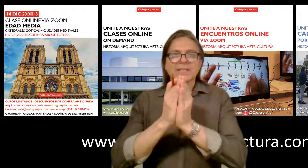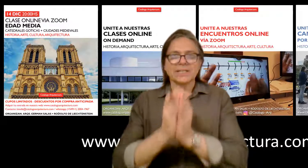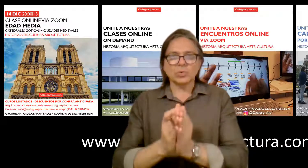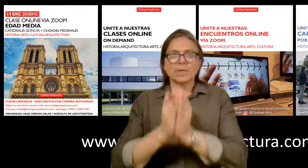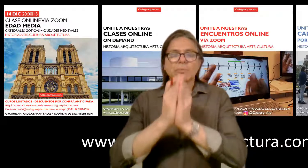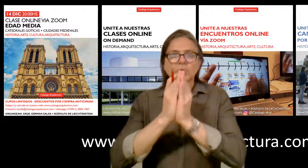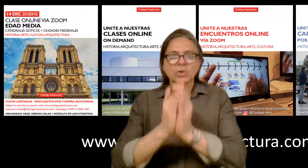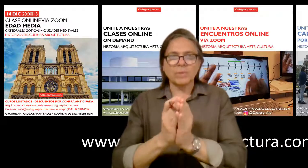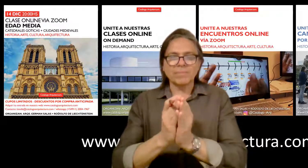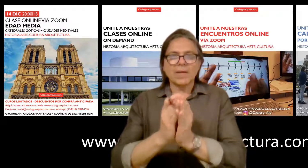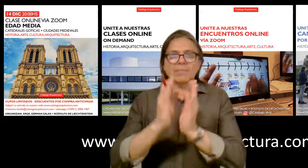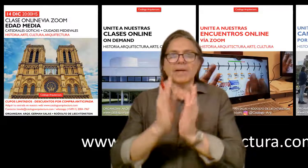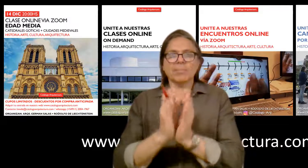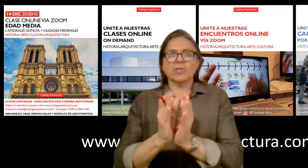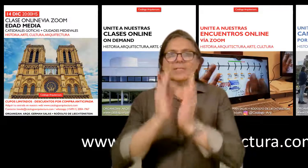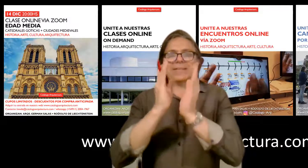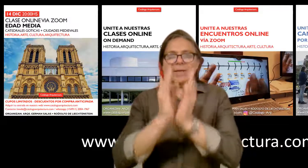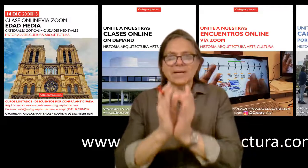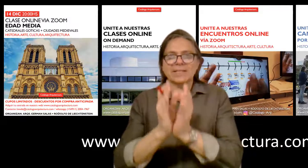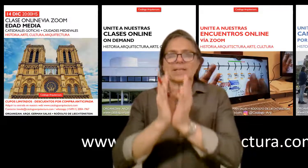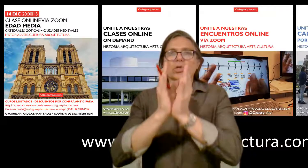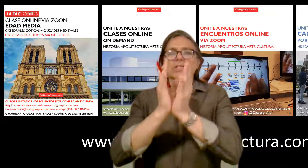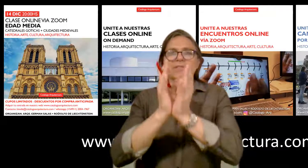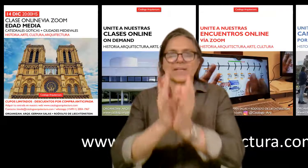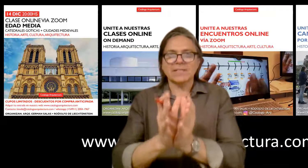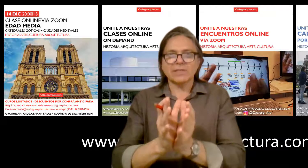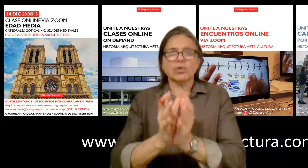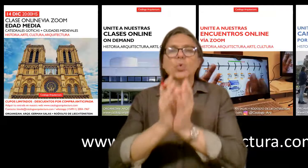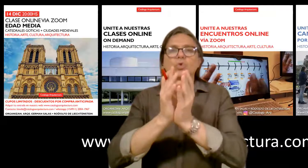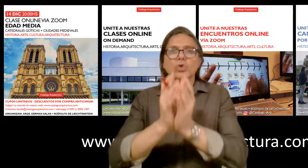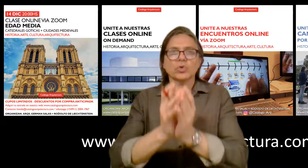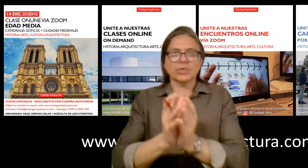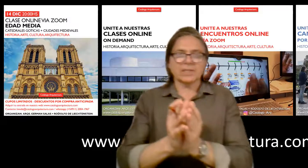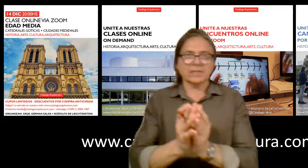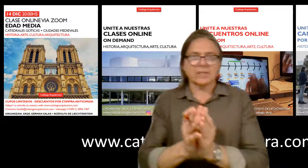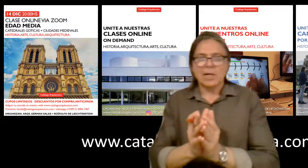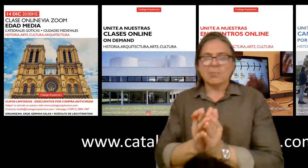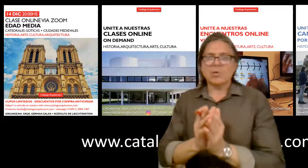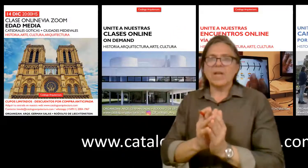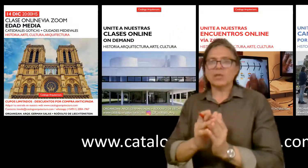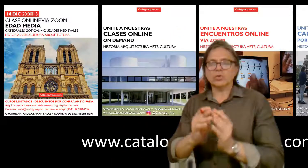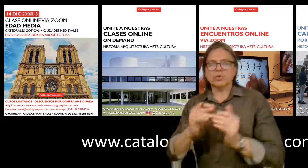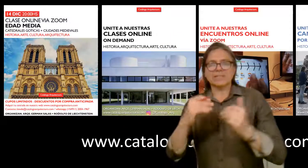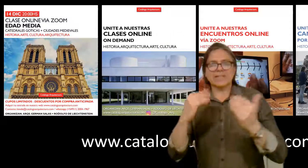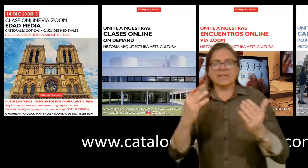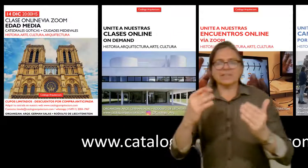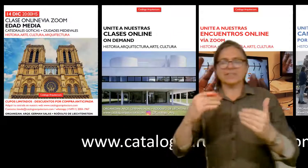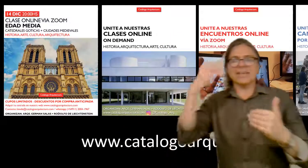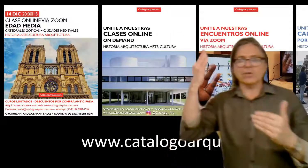catalogoarquitectura.com, para poder trabajar en los tres frentes junto con ustedes. Por un lado, nuestras clases en la